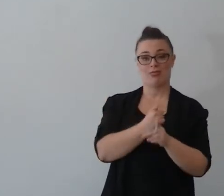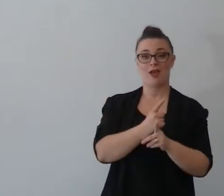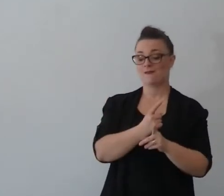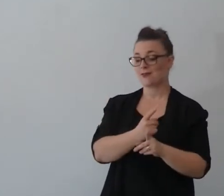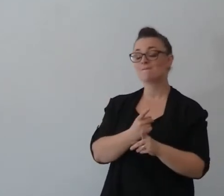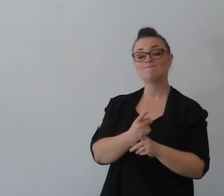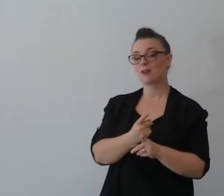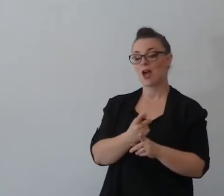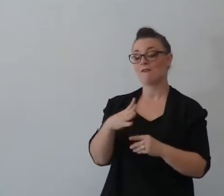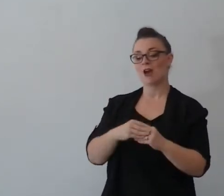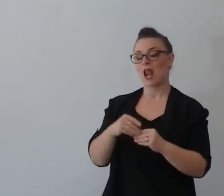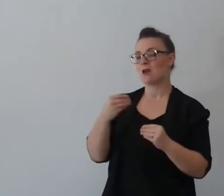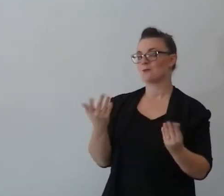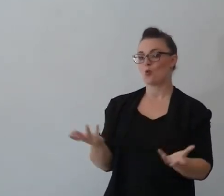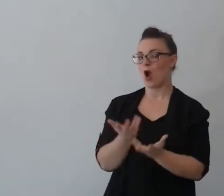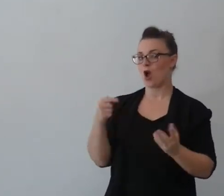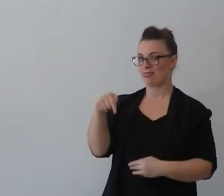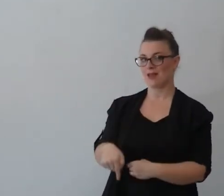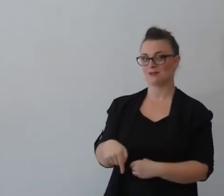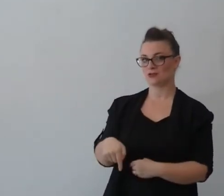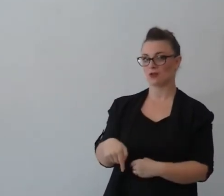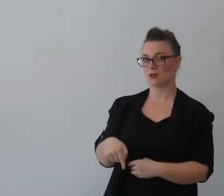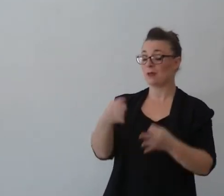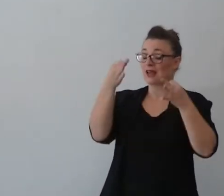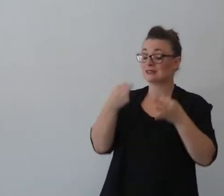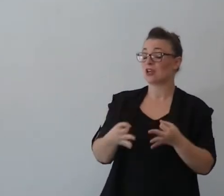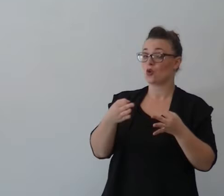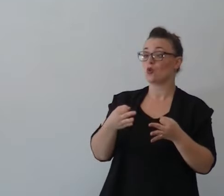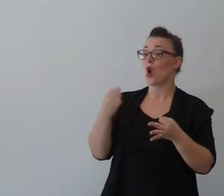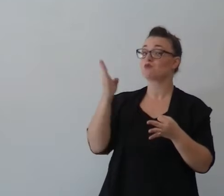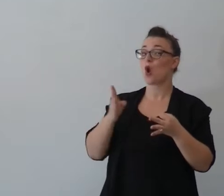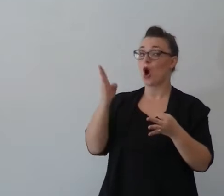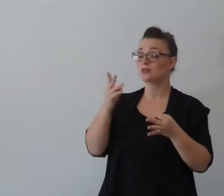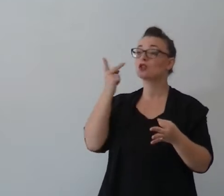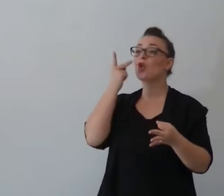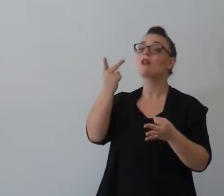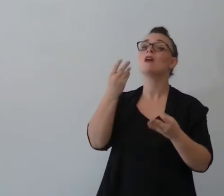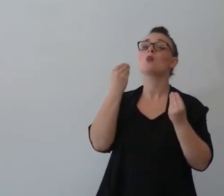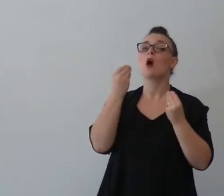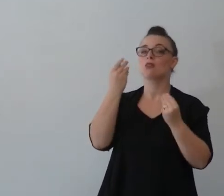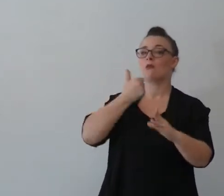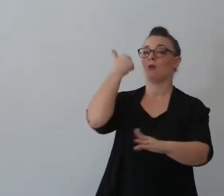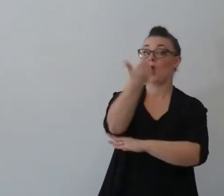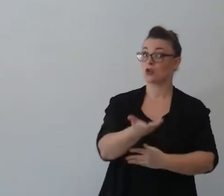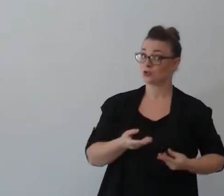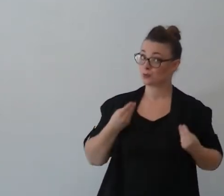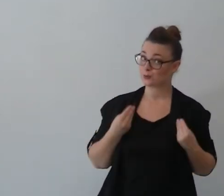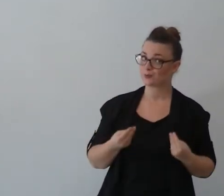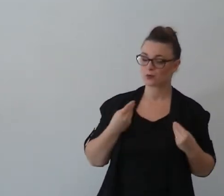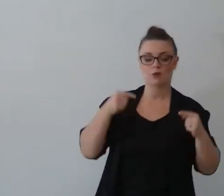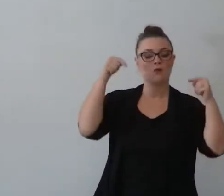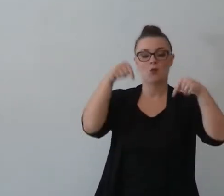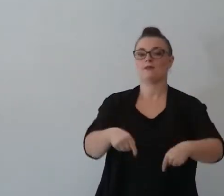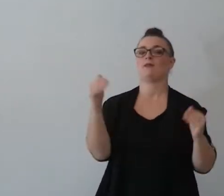probabilmente l'anno prossimo per cui se deve accadere qualche cosa tra cui due deve accadere adesso quando quella